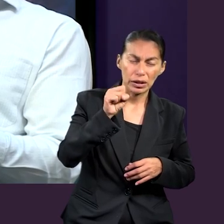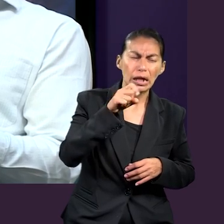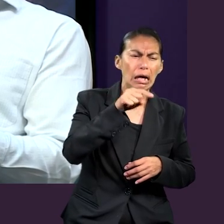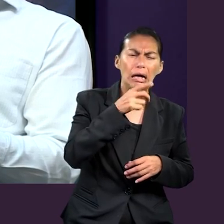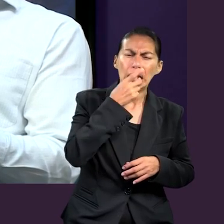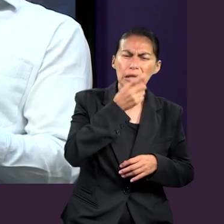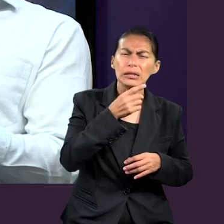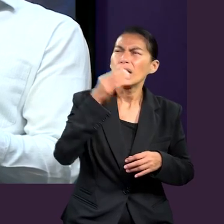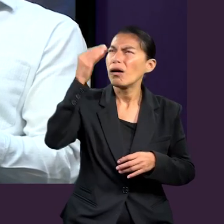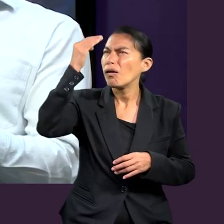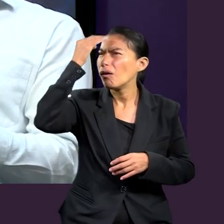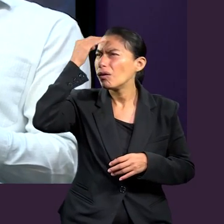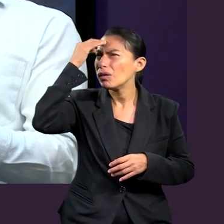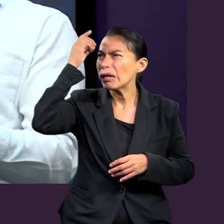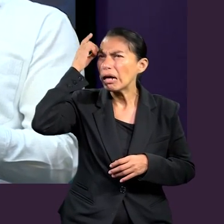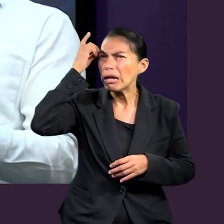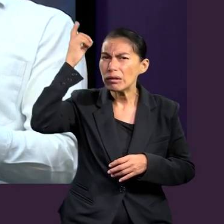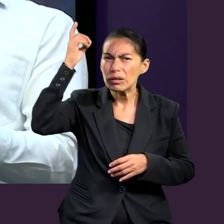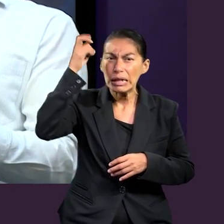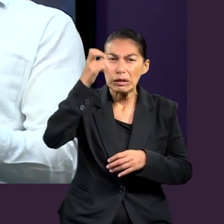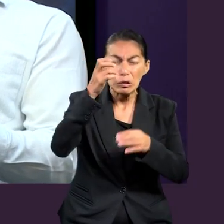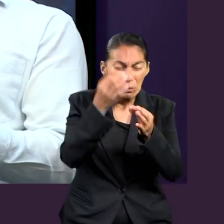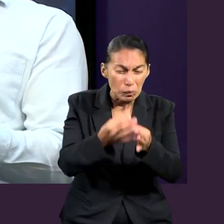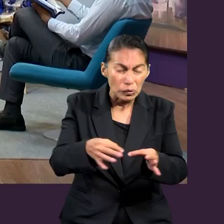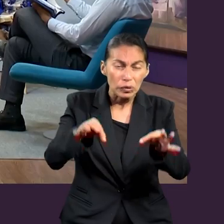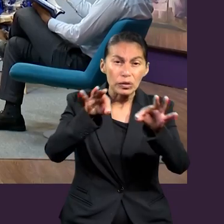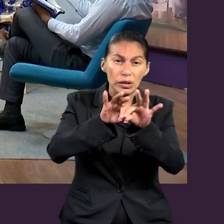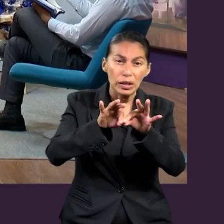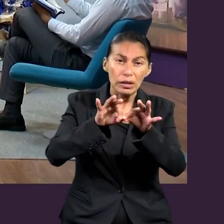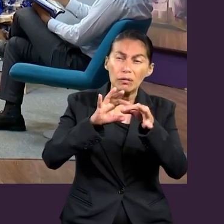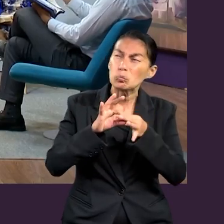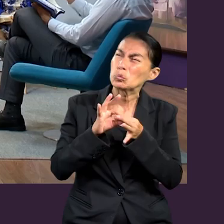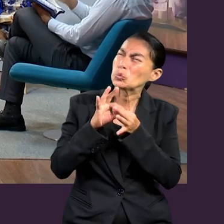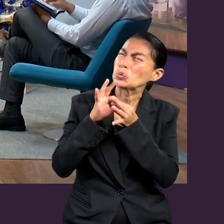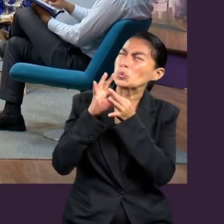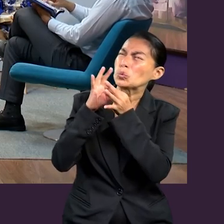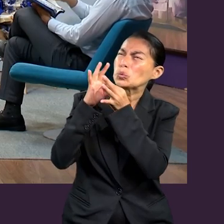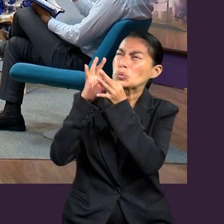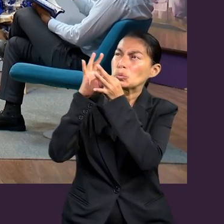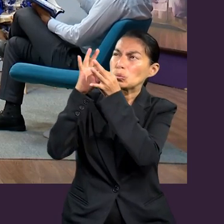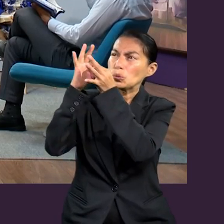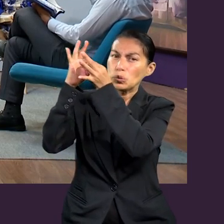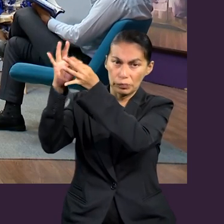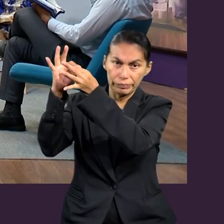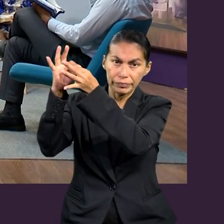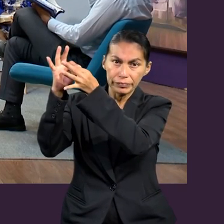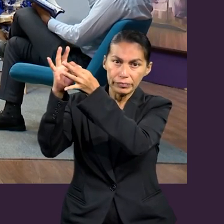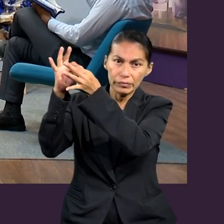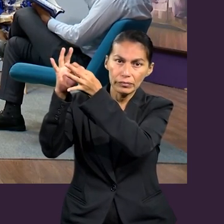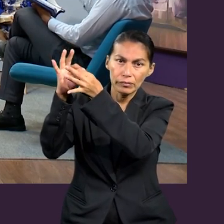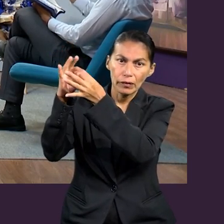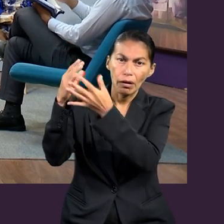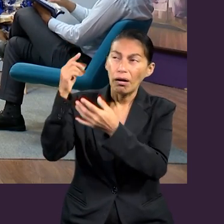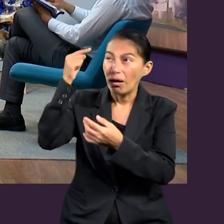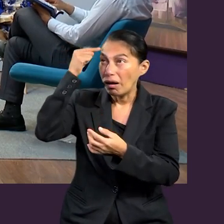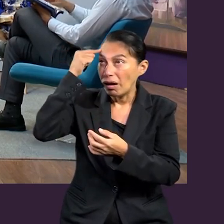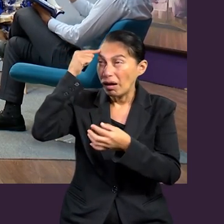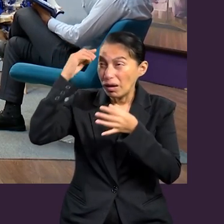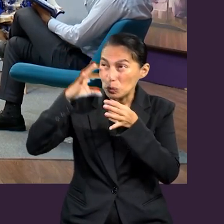conocer a Dios. Y es un conocimiento que tiene que ver con la actividad intelectual, con la